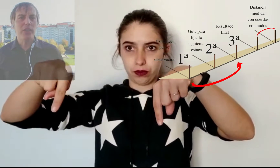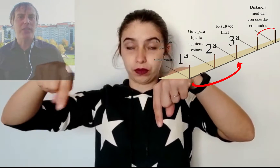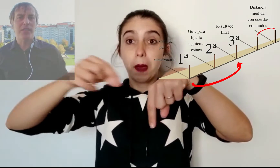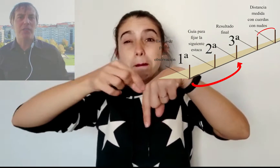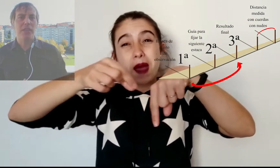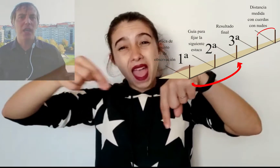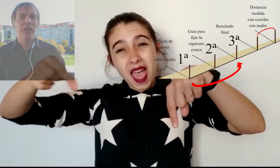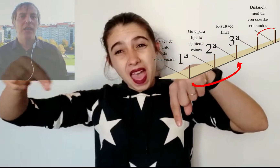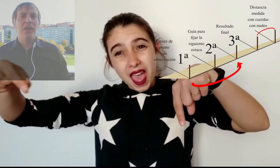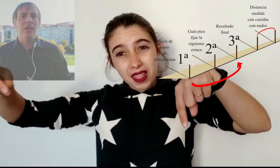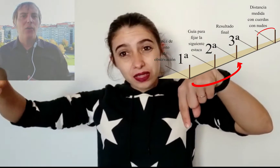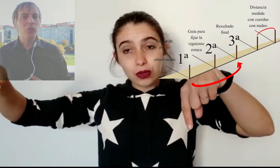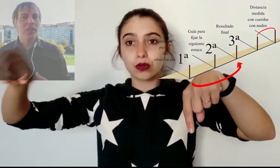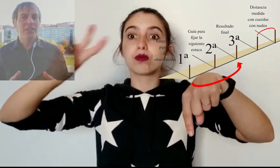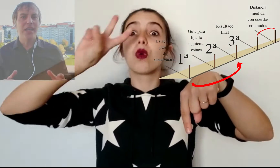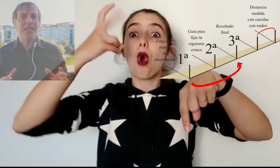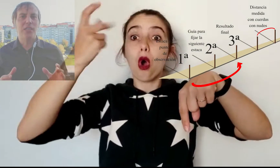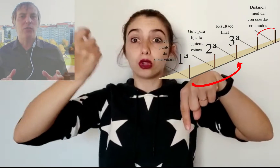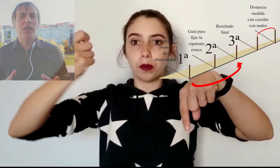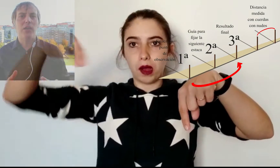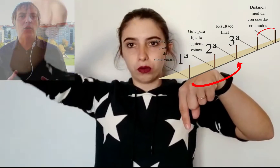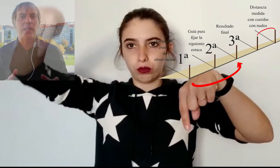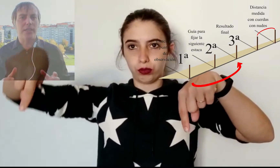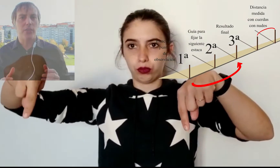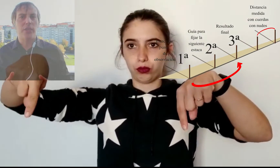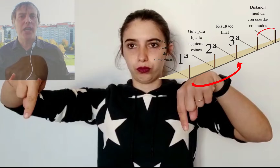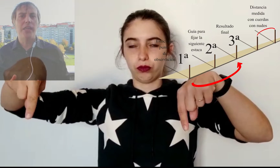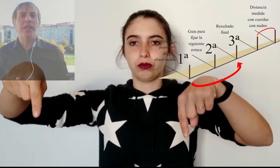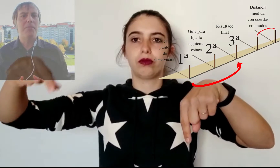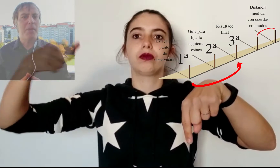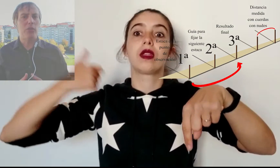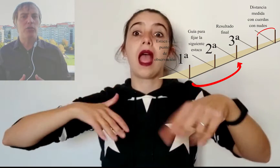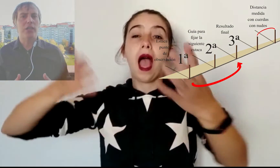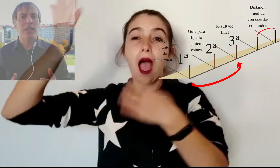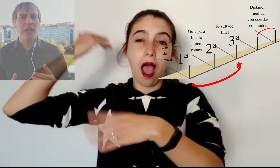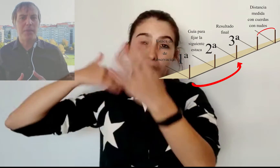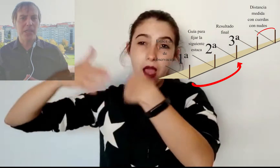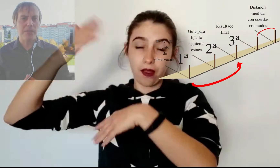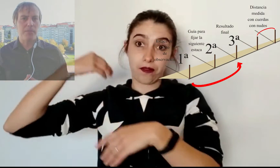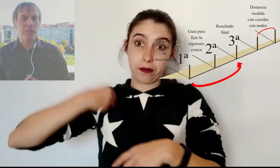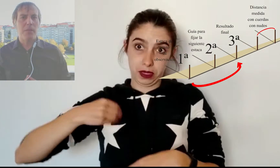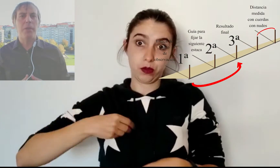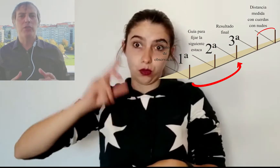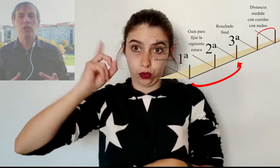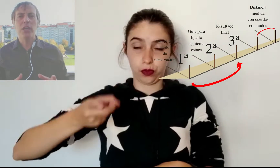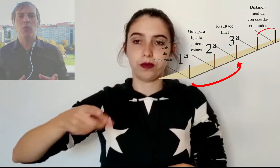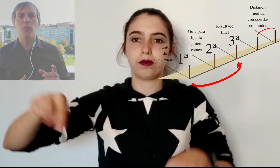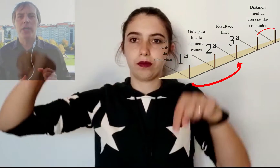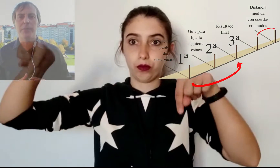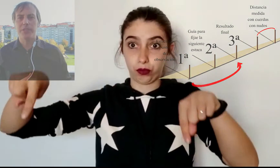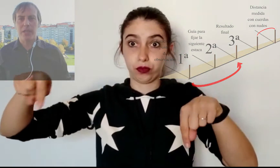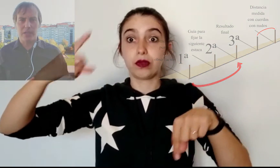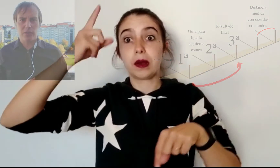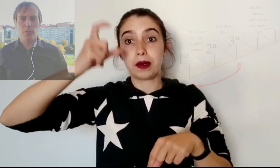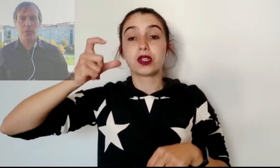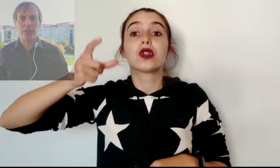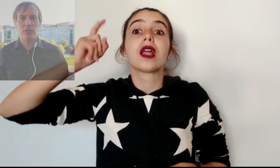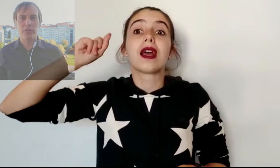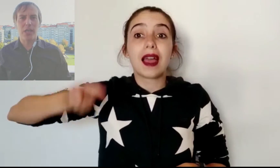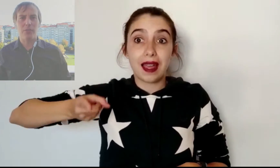de distancia, otra estaca situada con anterioridad en manos del capataz, persona con buena vista, eso por descontado.